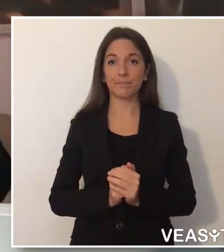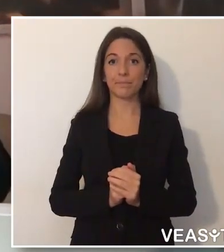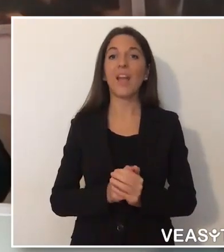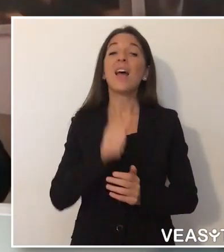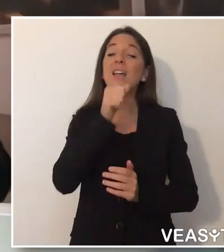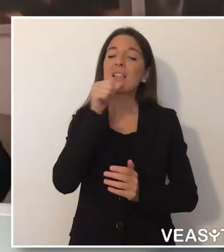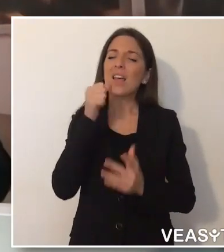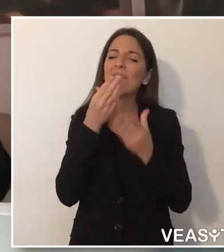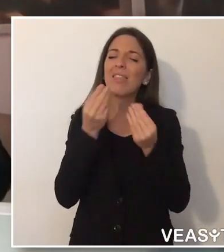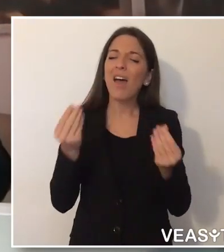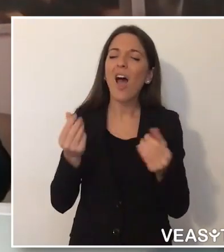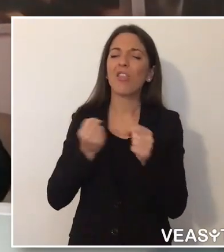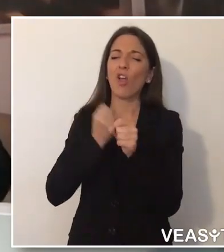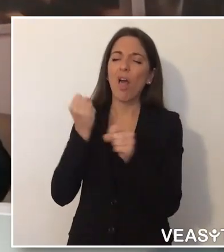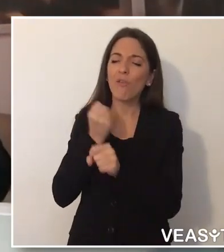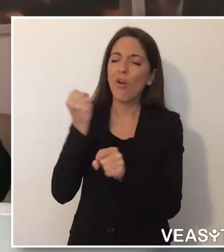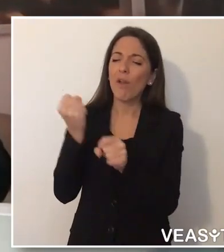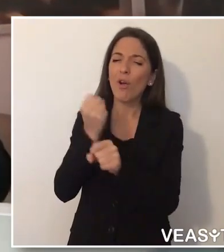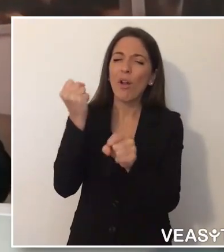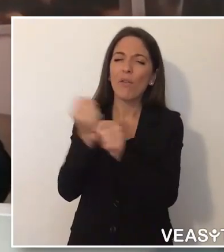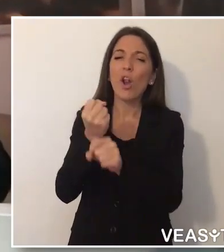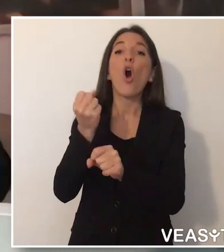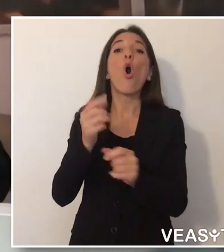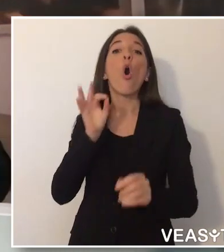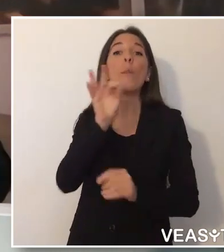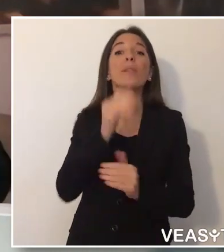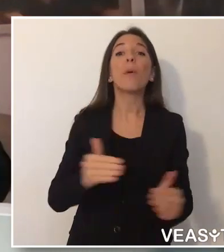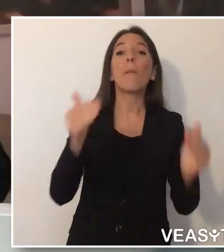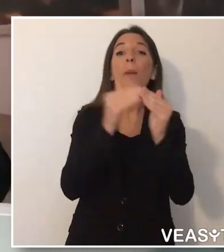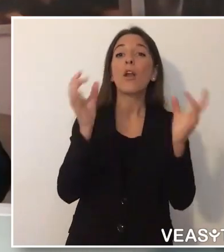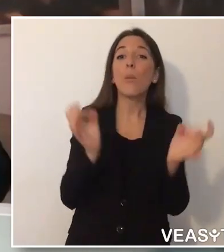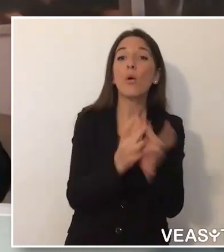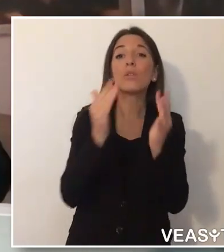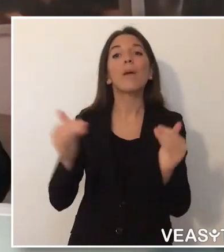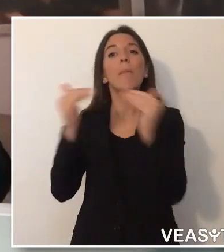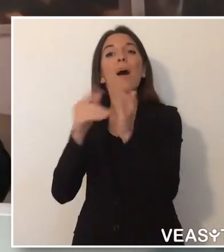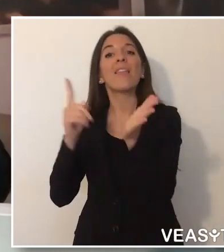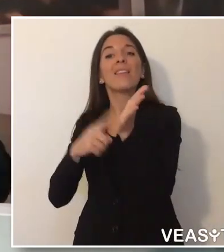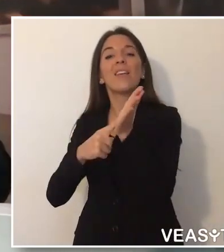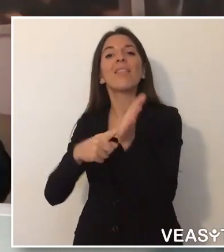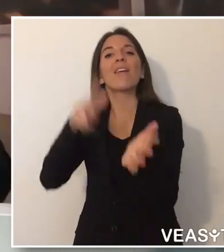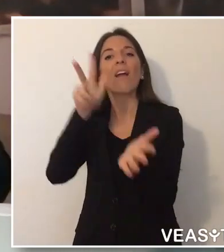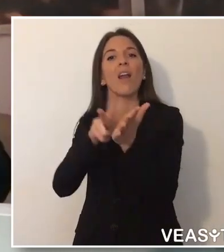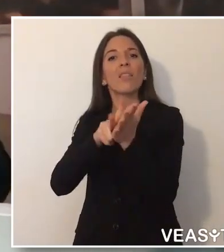interpreti di lingua dei segni italiana, anche con servizi tecnologici automatici o di video interpretariato.